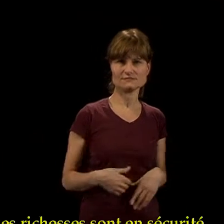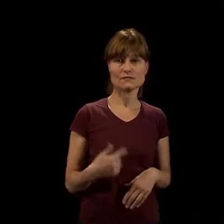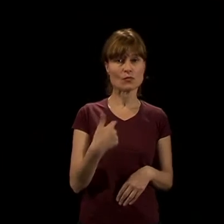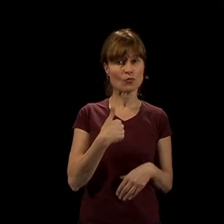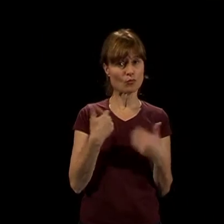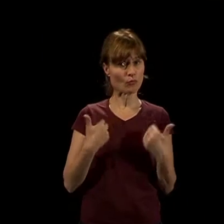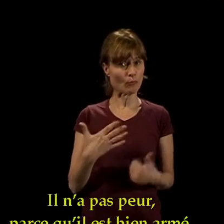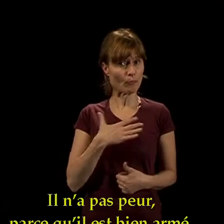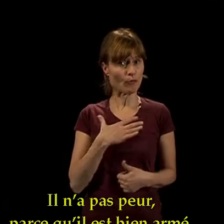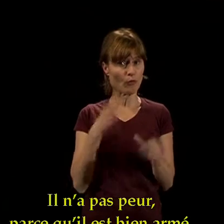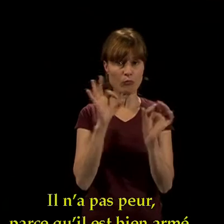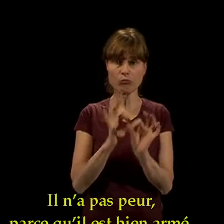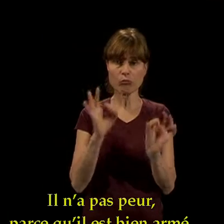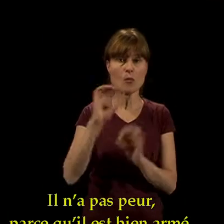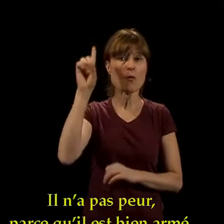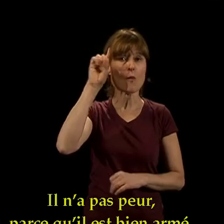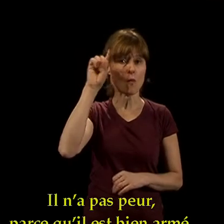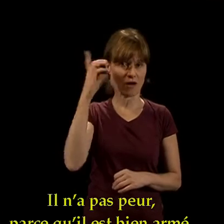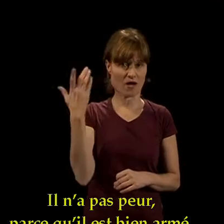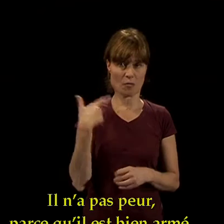Il n'a pas peur parce qu'il est bien armé.